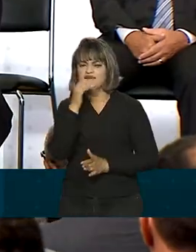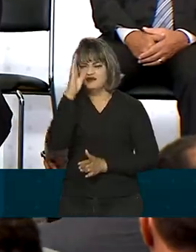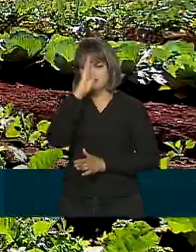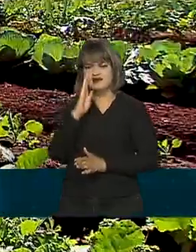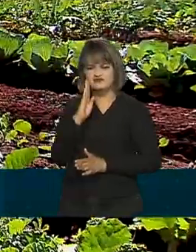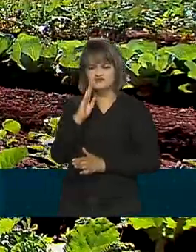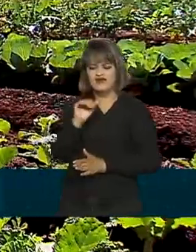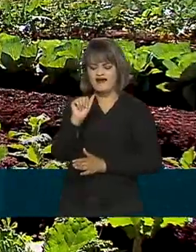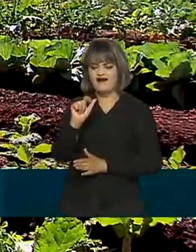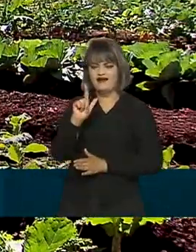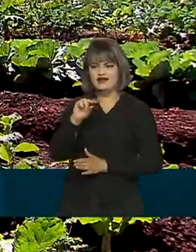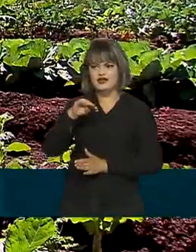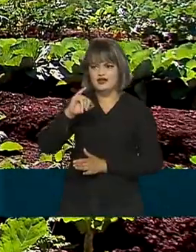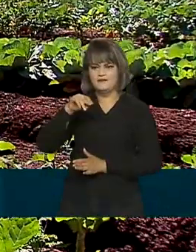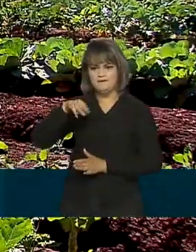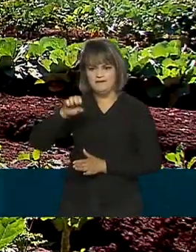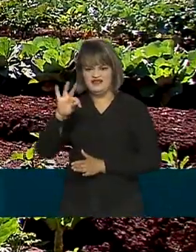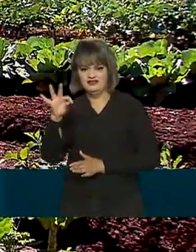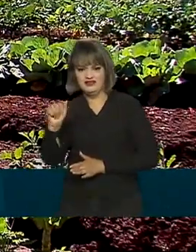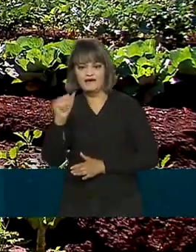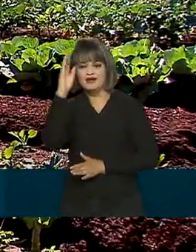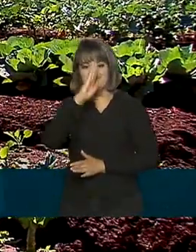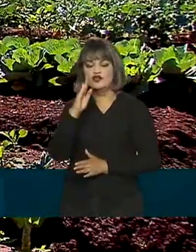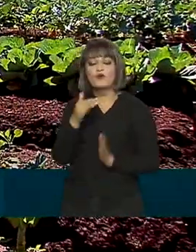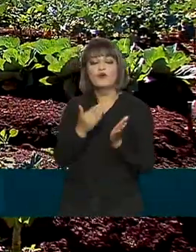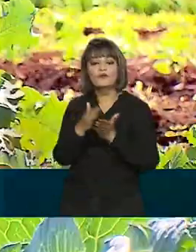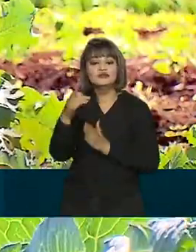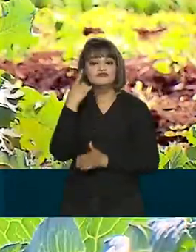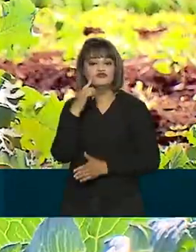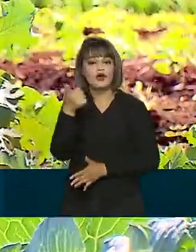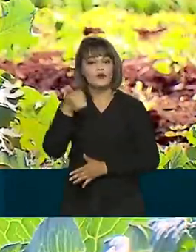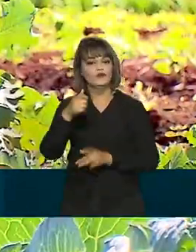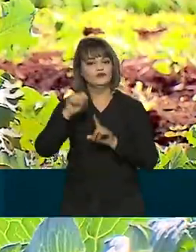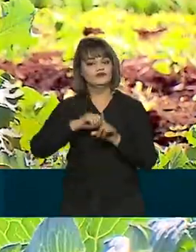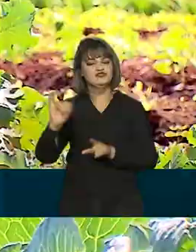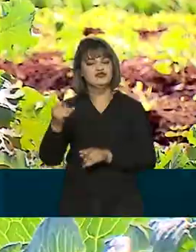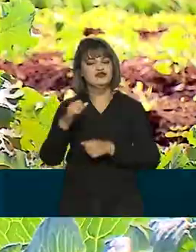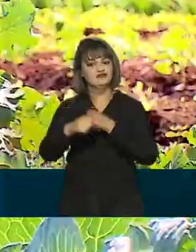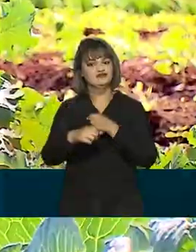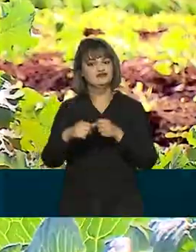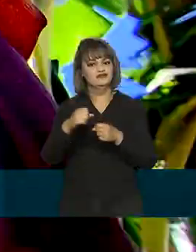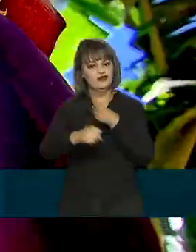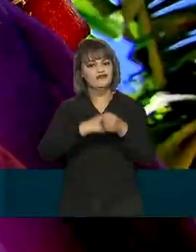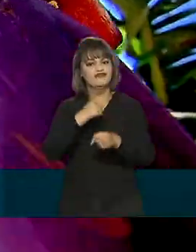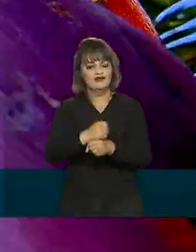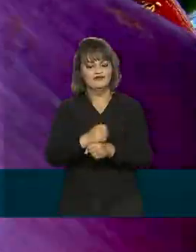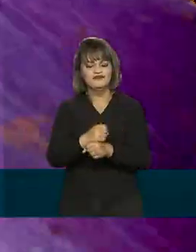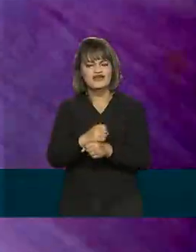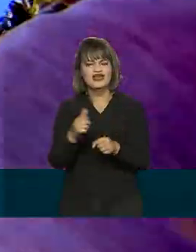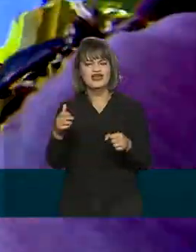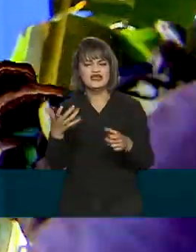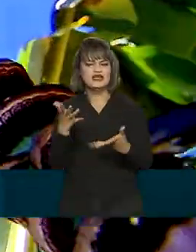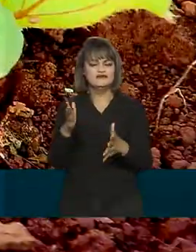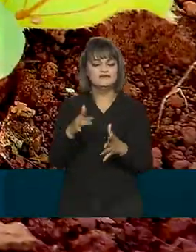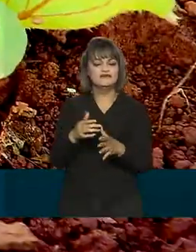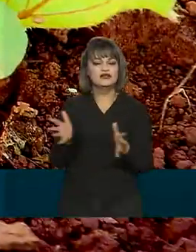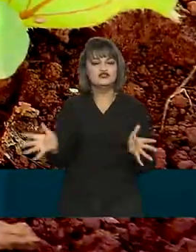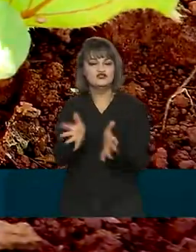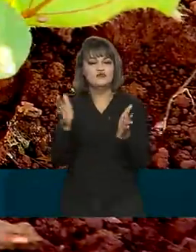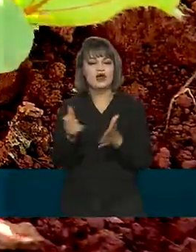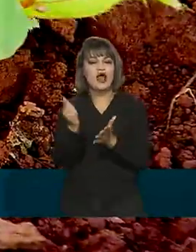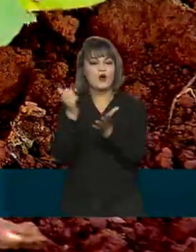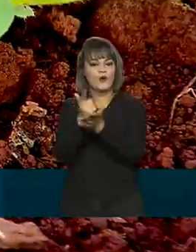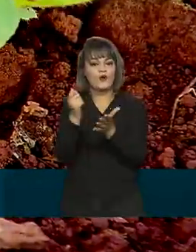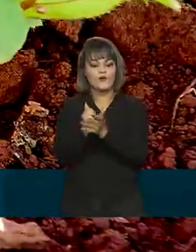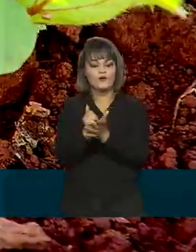Brasil. O programa será válido a partir do dia 1º de janeiro de 2022 e irá estimular a compra de alimentos